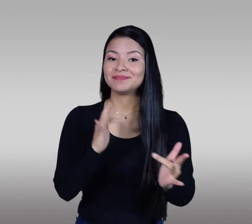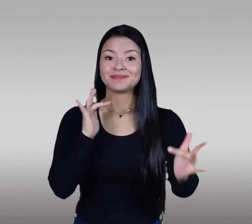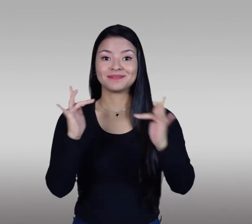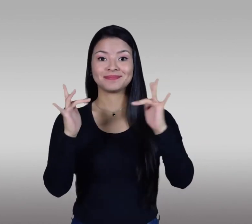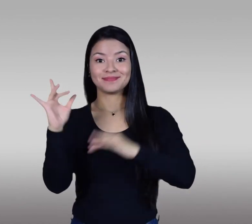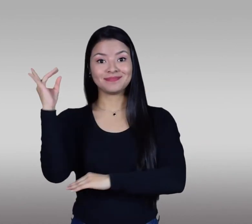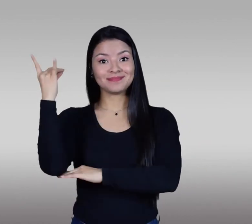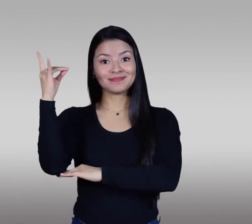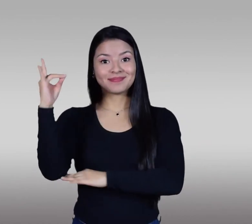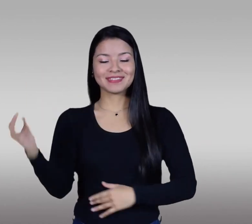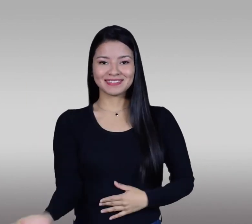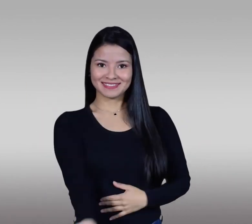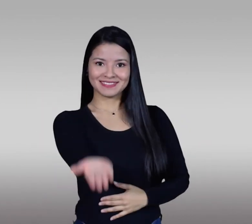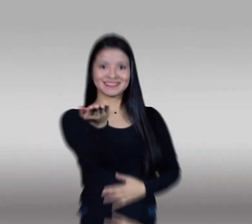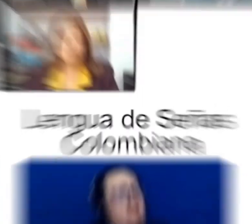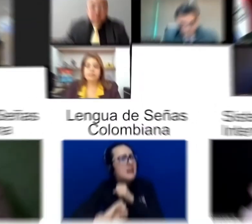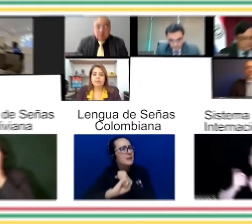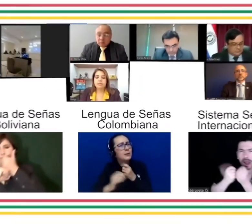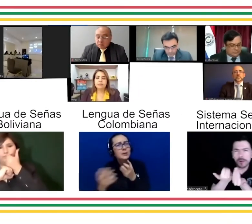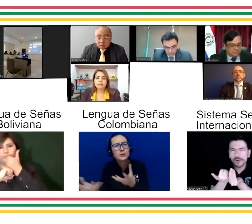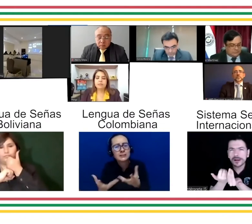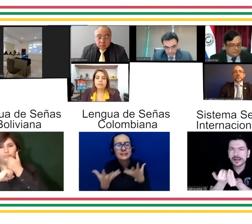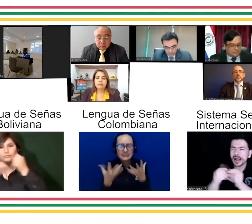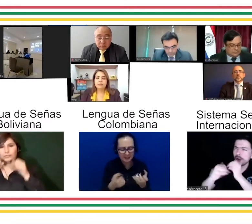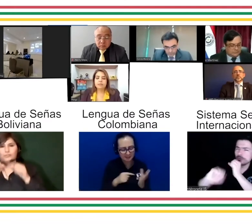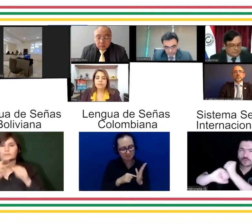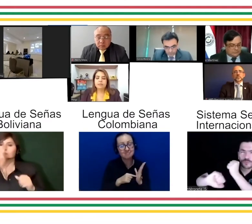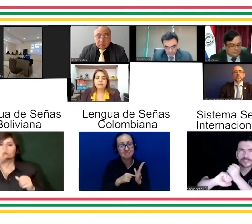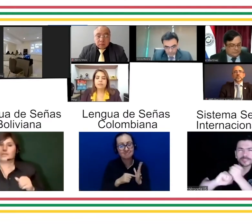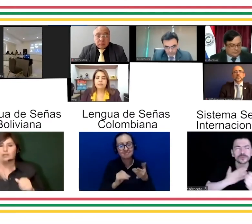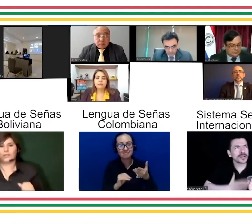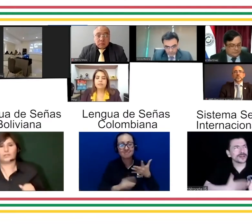videos para divulgación internacional. Un ejemplo de ello es la inauguración del Centro de Relevo de Bolivia.